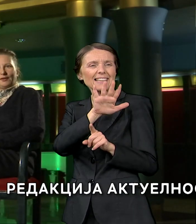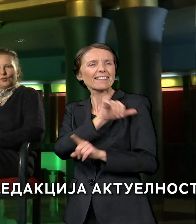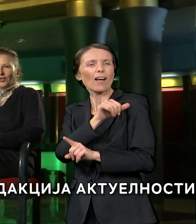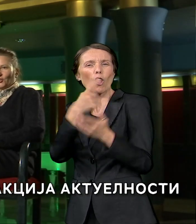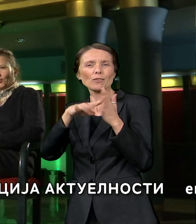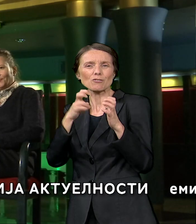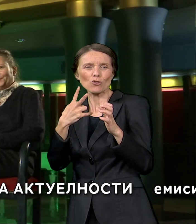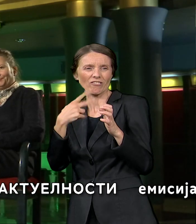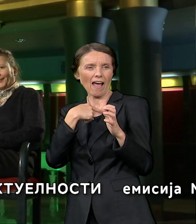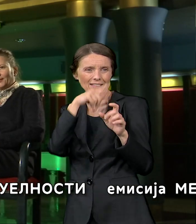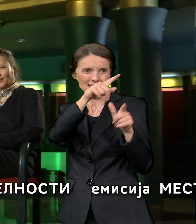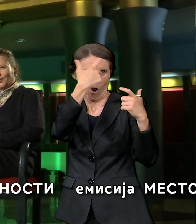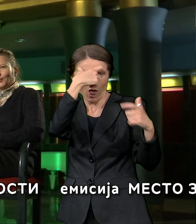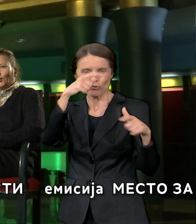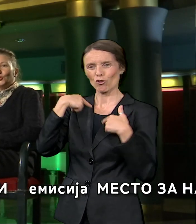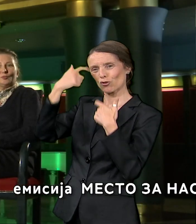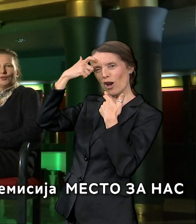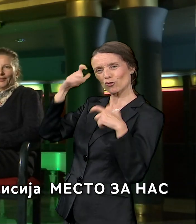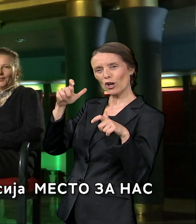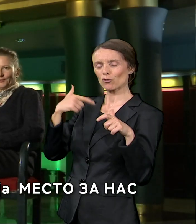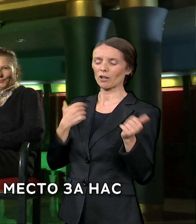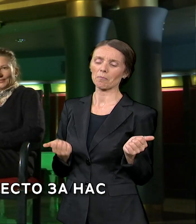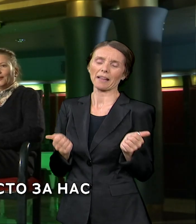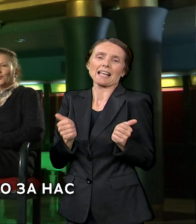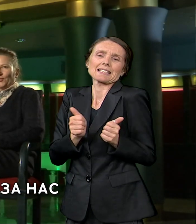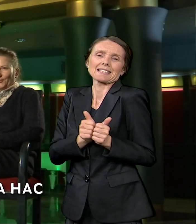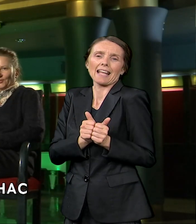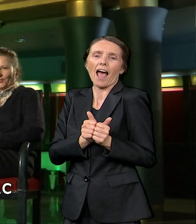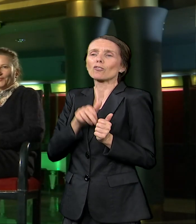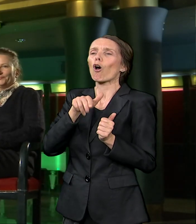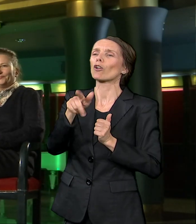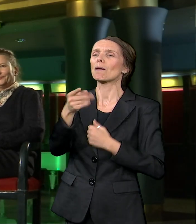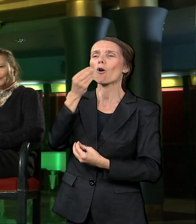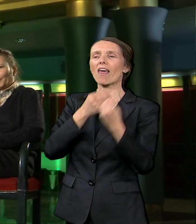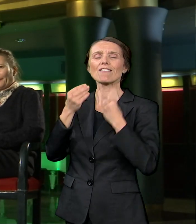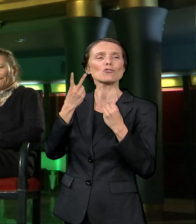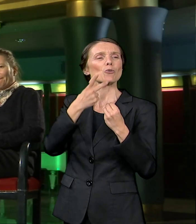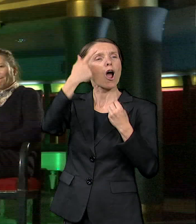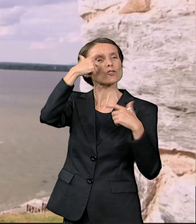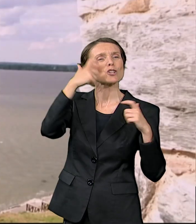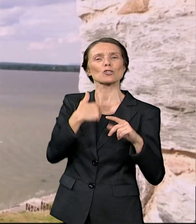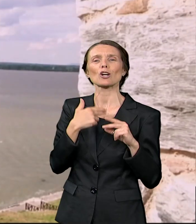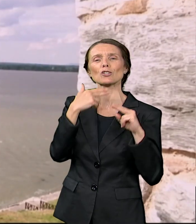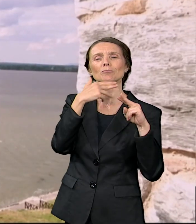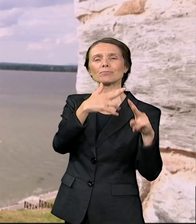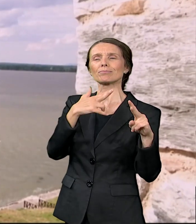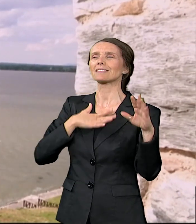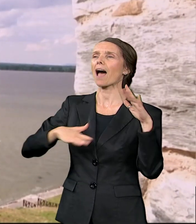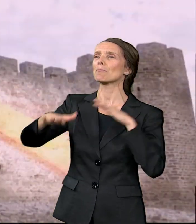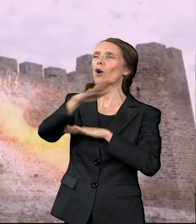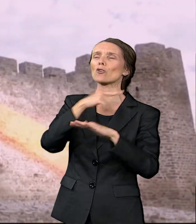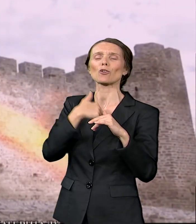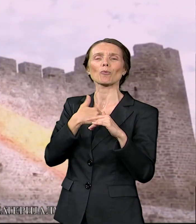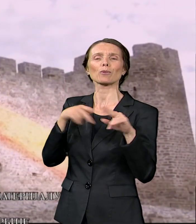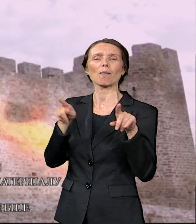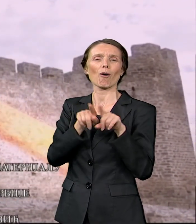odamo na neku večer, da uđemo u neki zajednički prostor. do vrha.